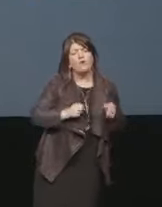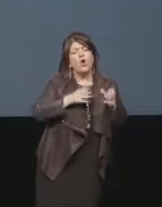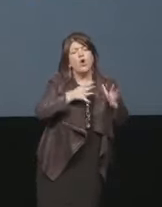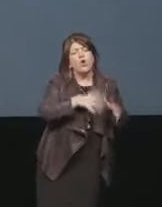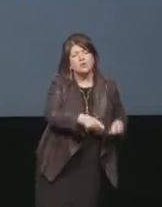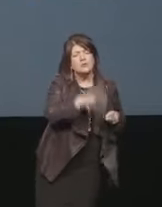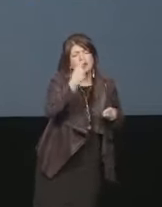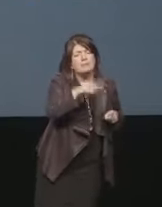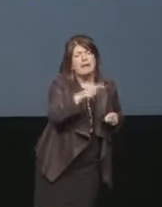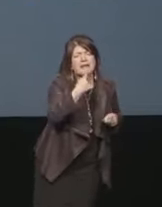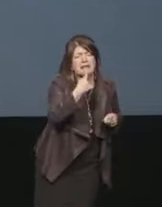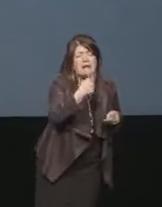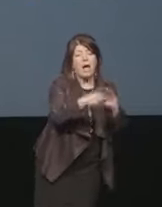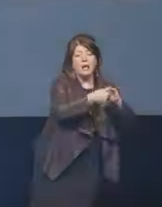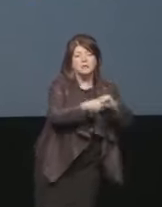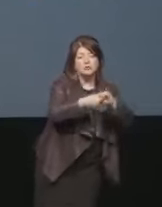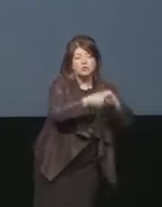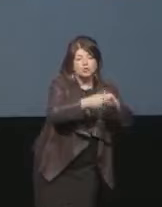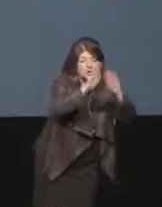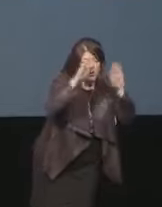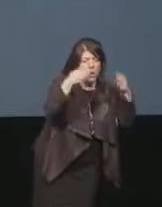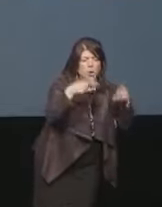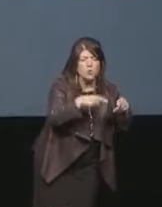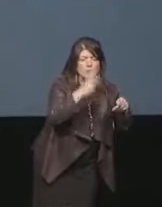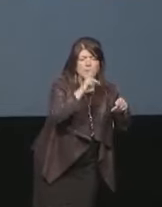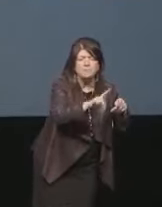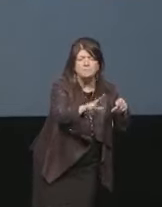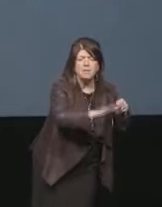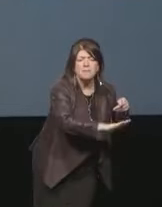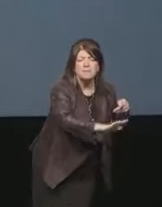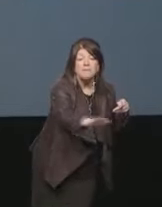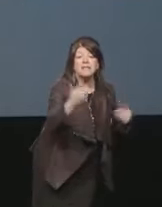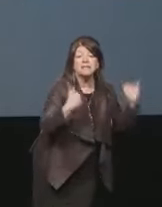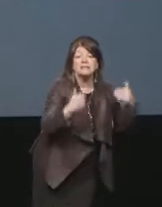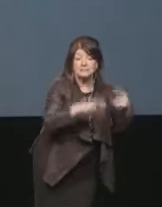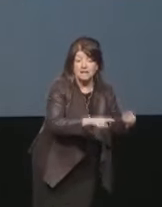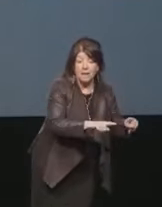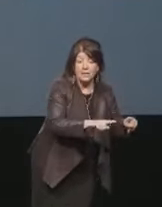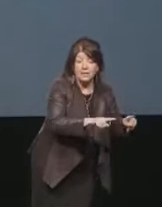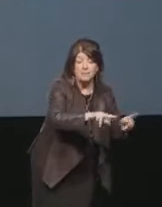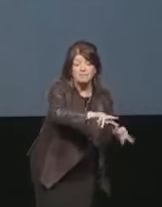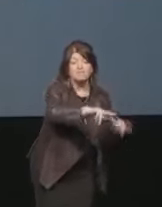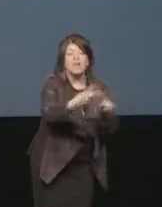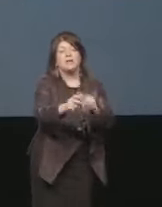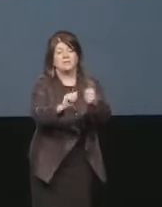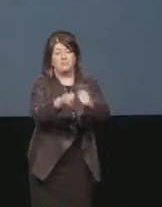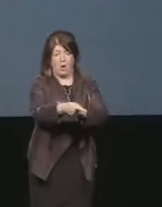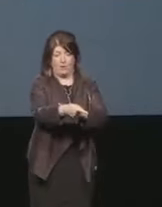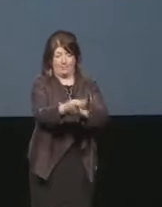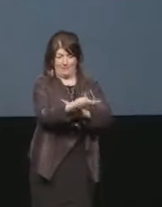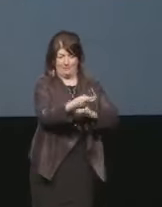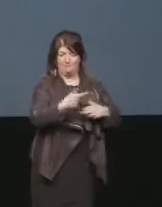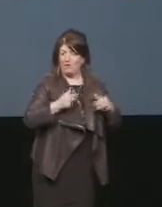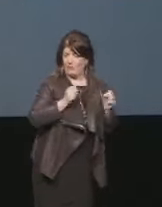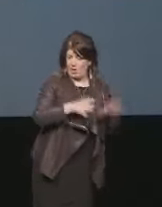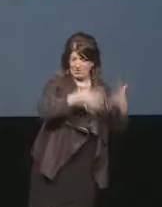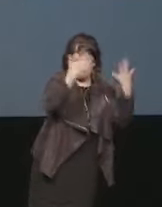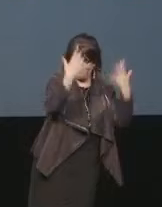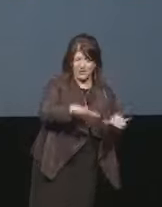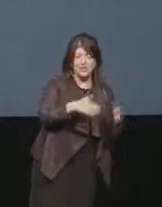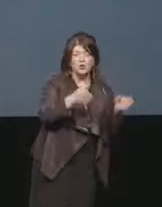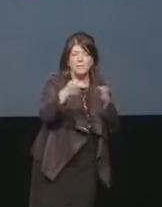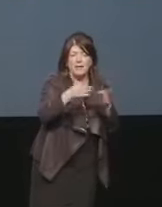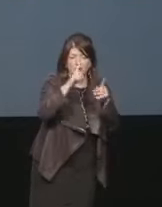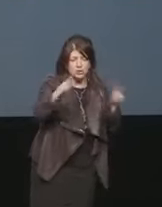appunto per un'associazione che si occupava di bambini disabili e si occupava di sport. Paradossalmente proprio in quel